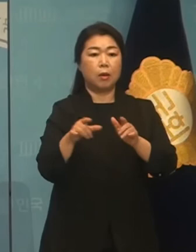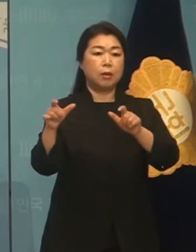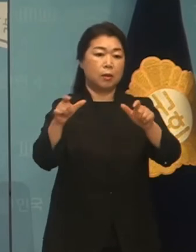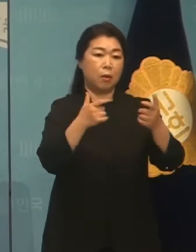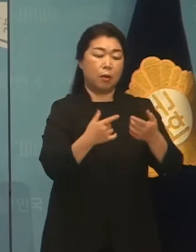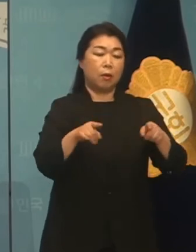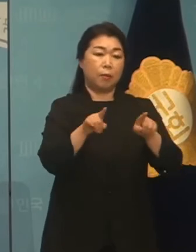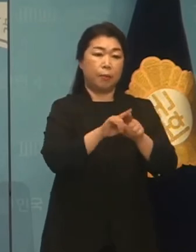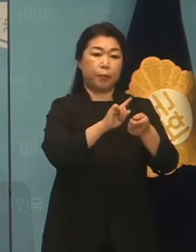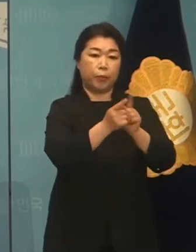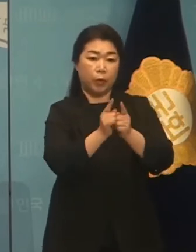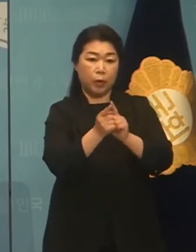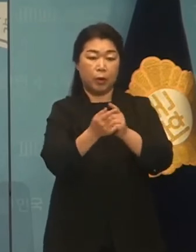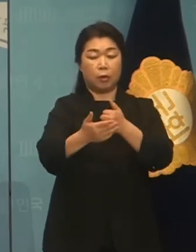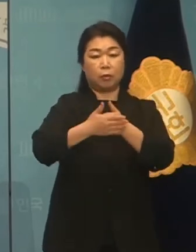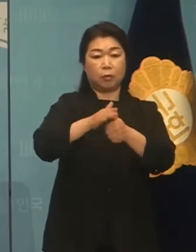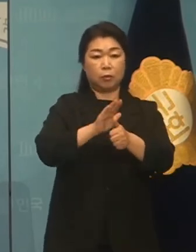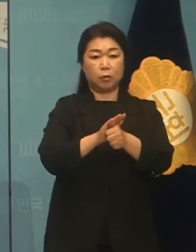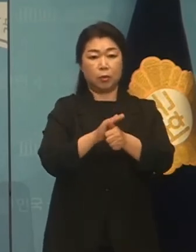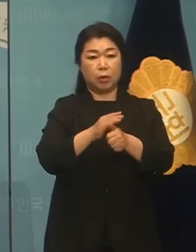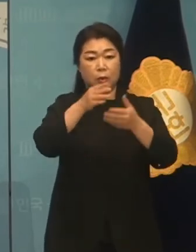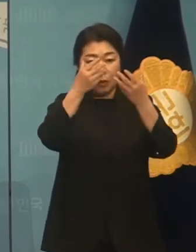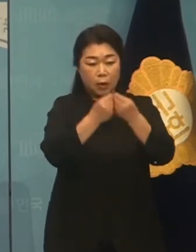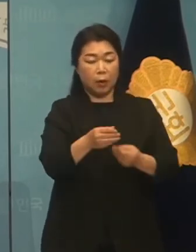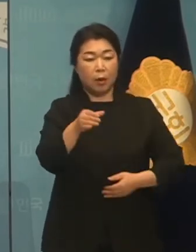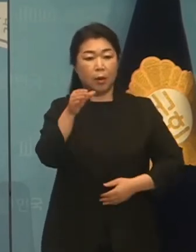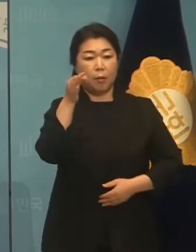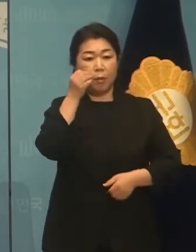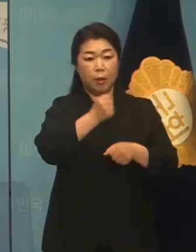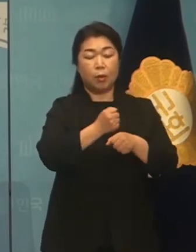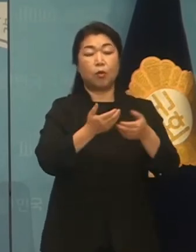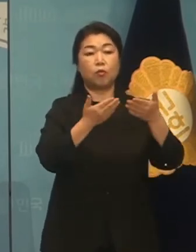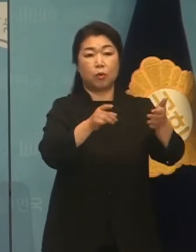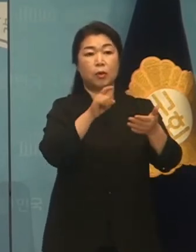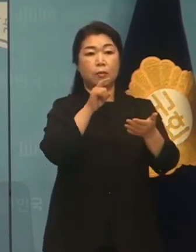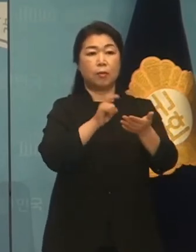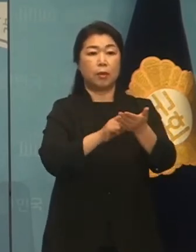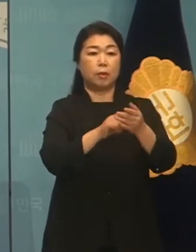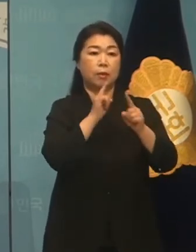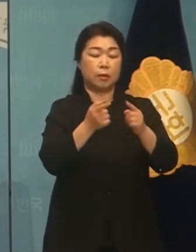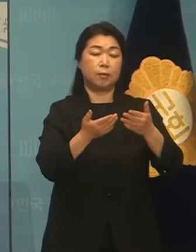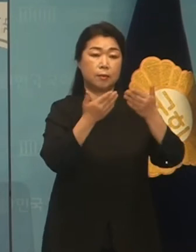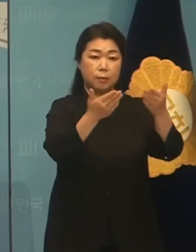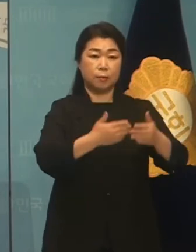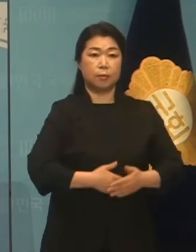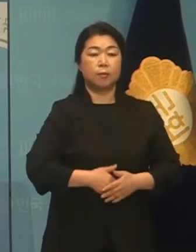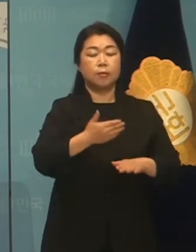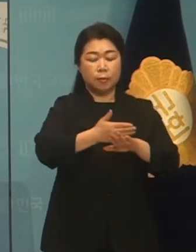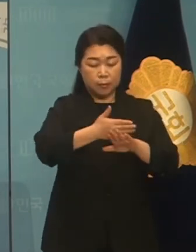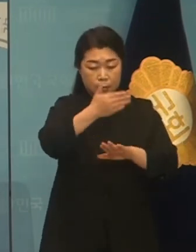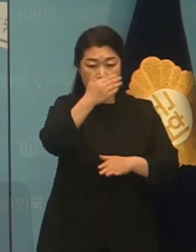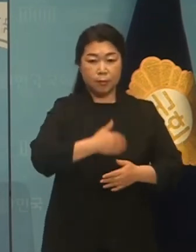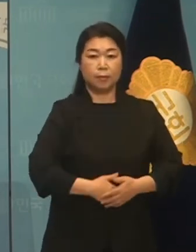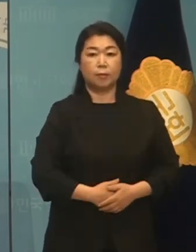모델을 만들 것을 강력히 축구합니다 감사합니다